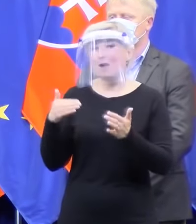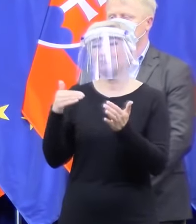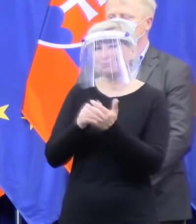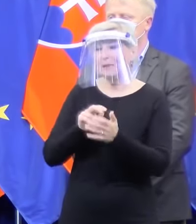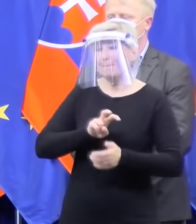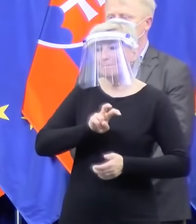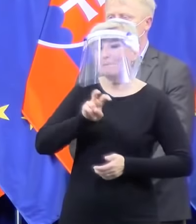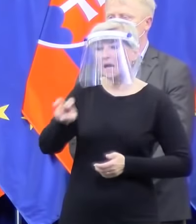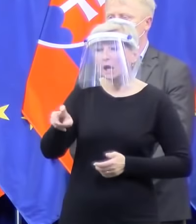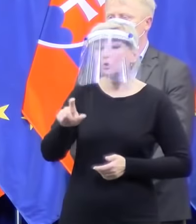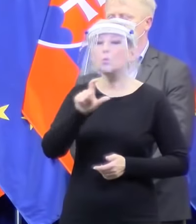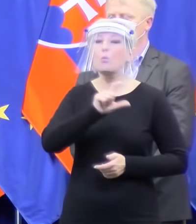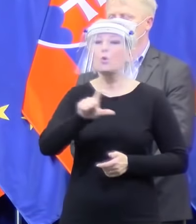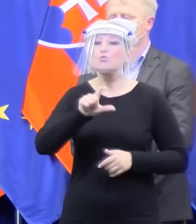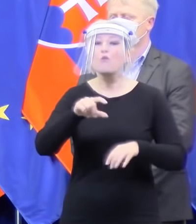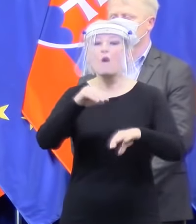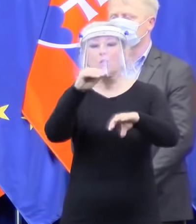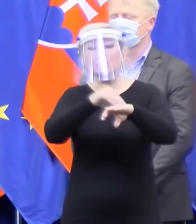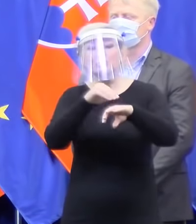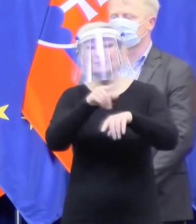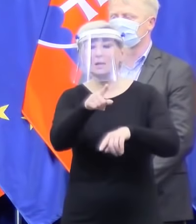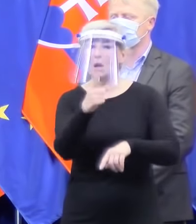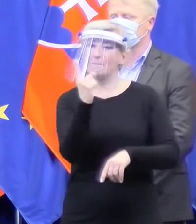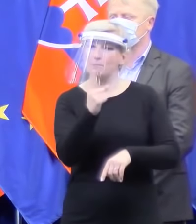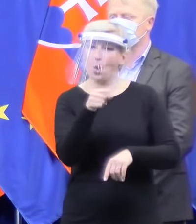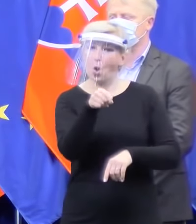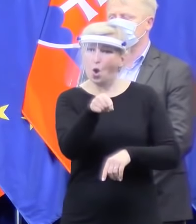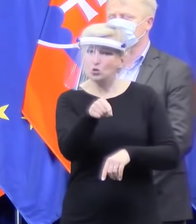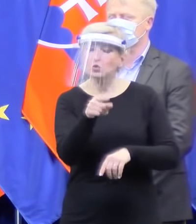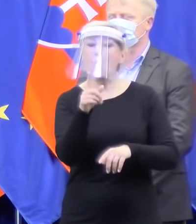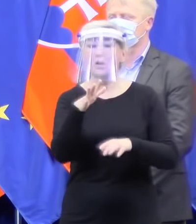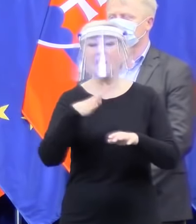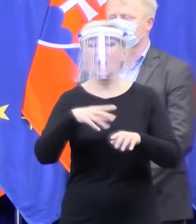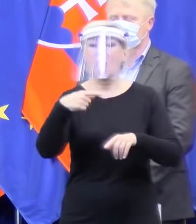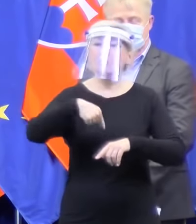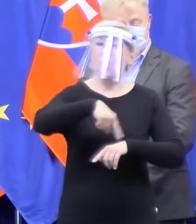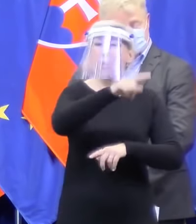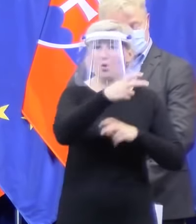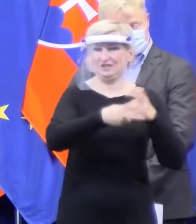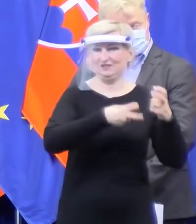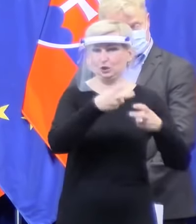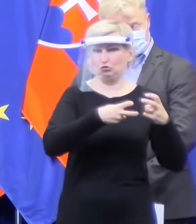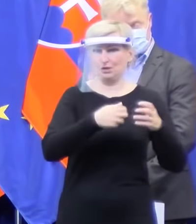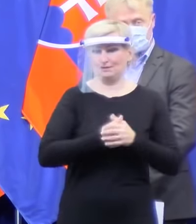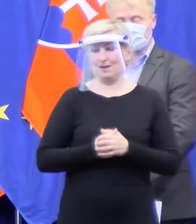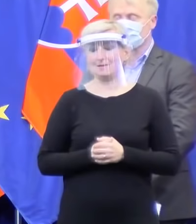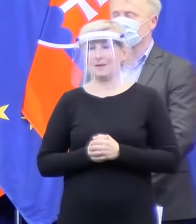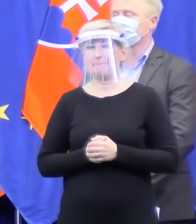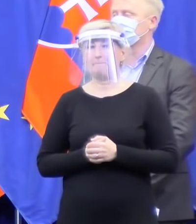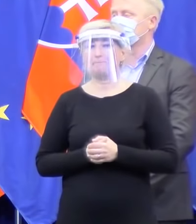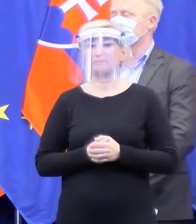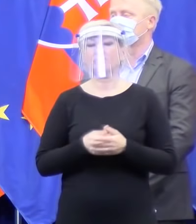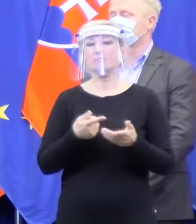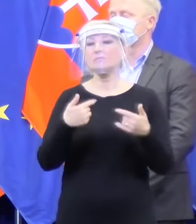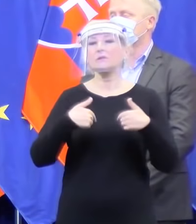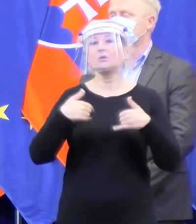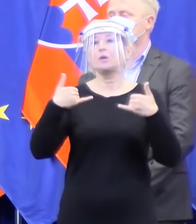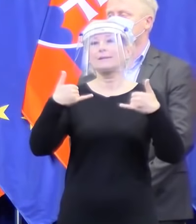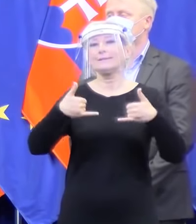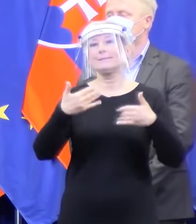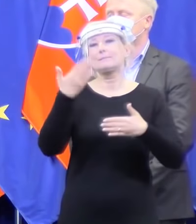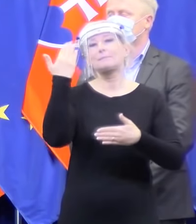nič o nič iné nejde. Keď tu nejaký skrachovaný politik, čo bol v minulosti premiérom, ľudí tým straší,